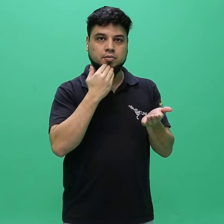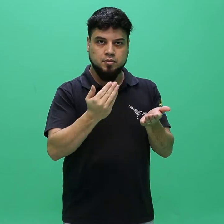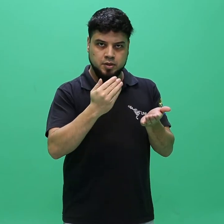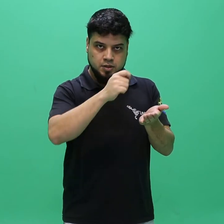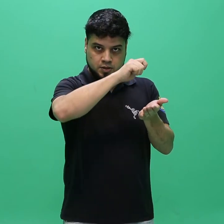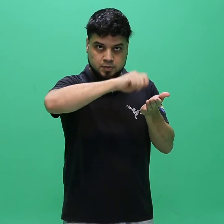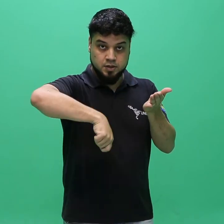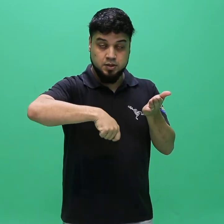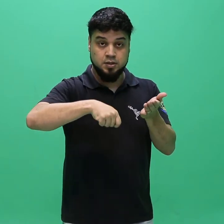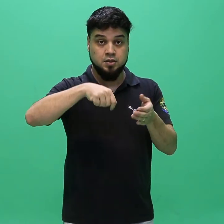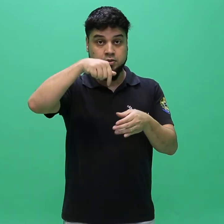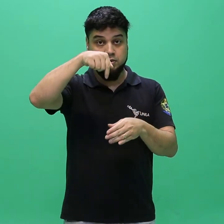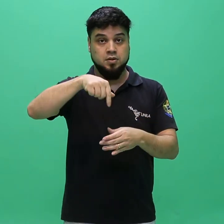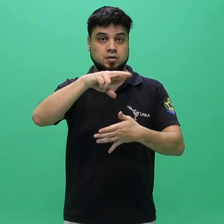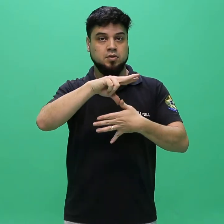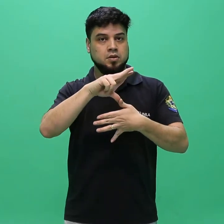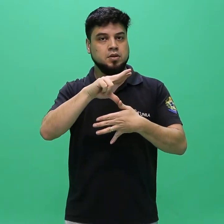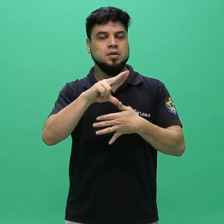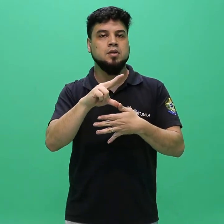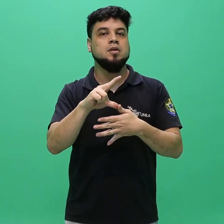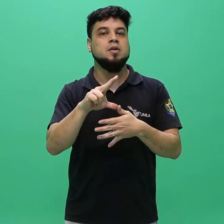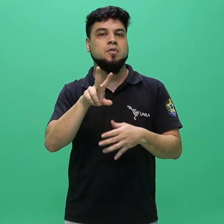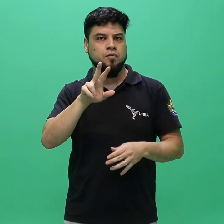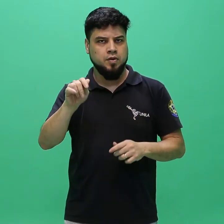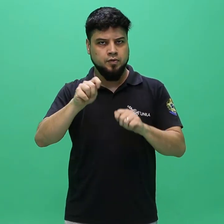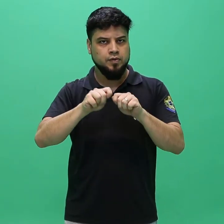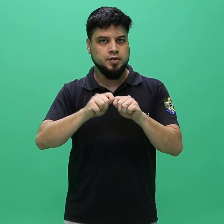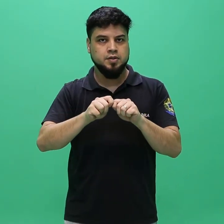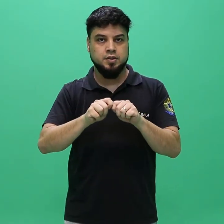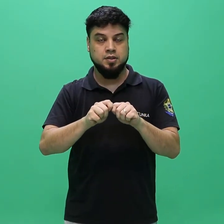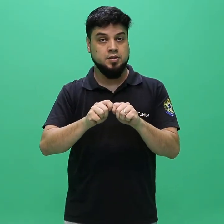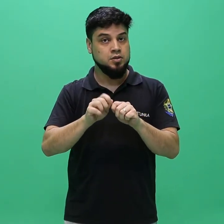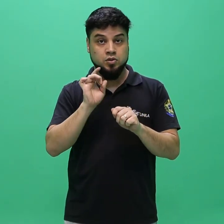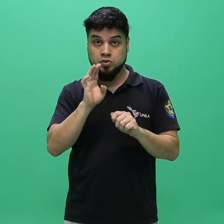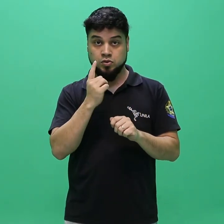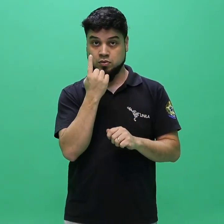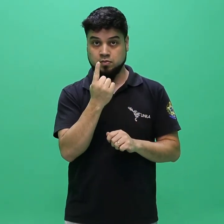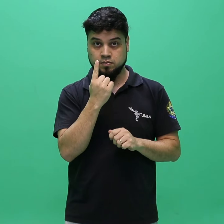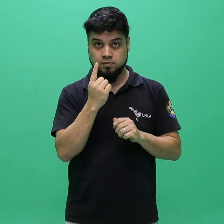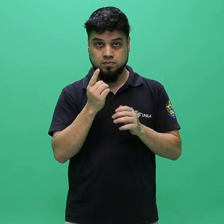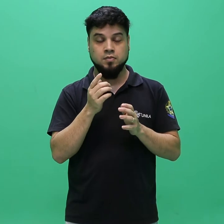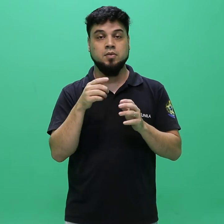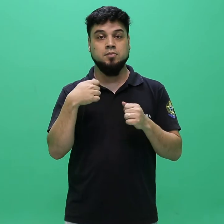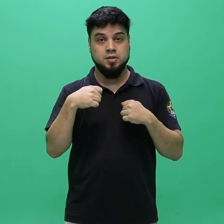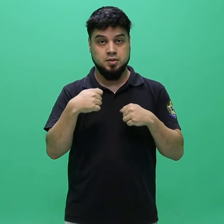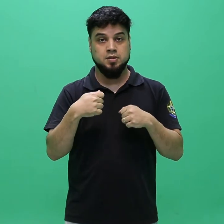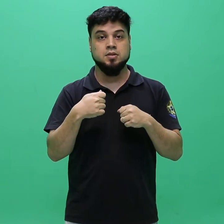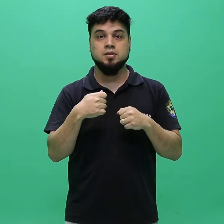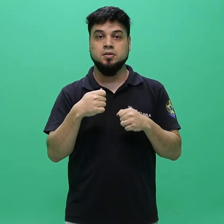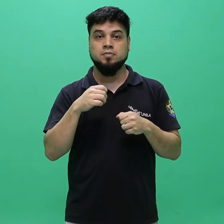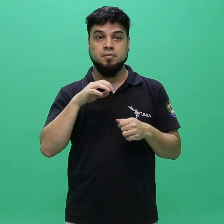será realizado exclusivamente por formulário eletrônico online